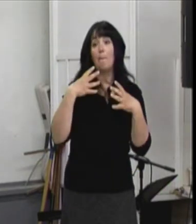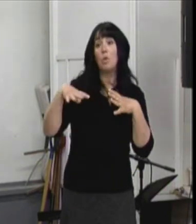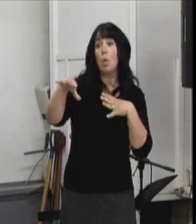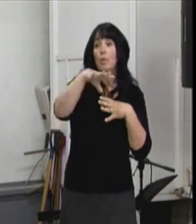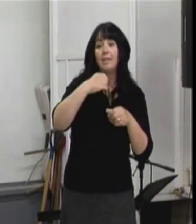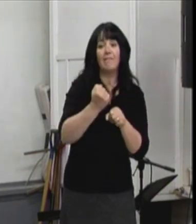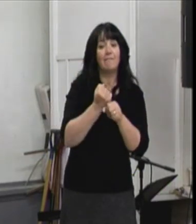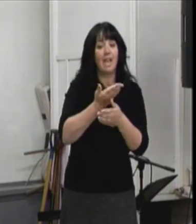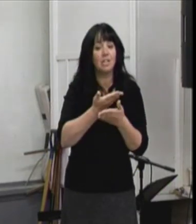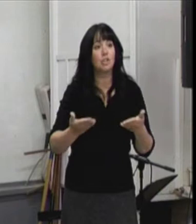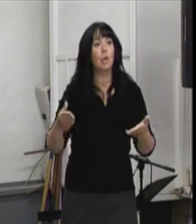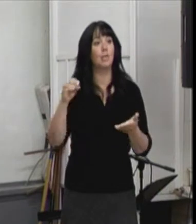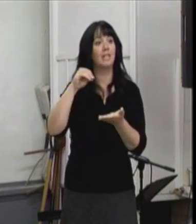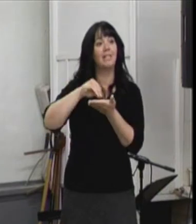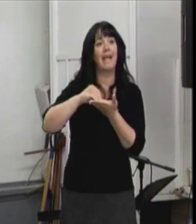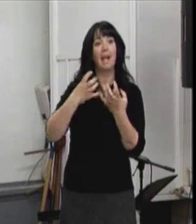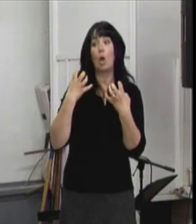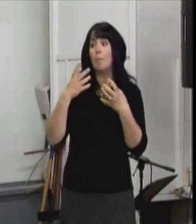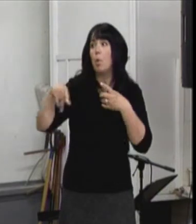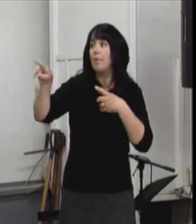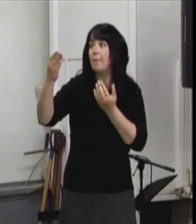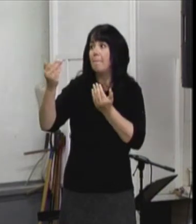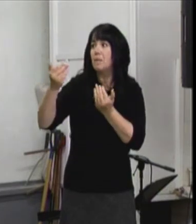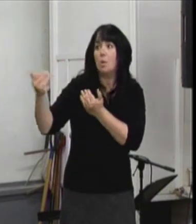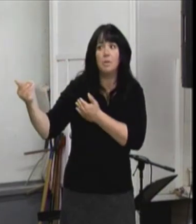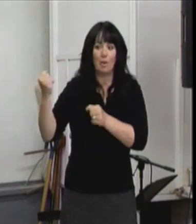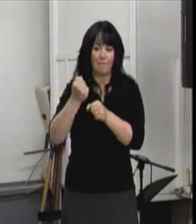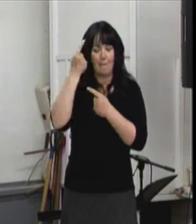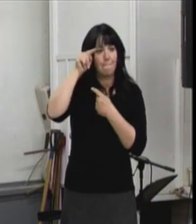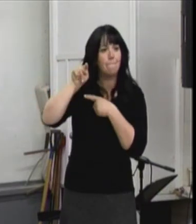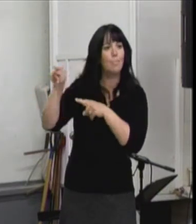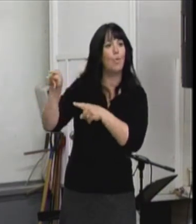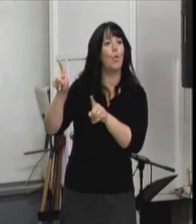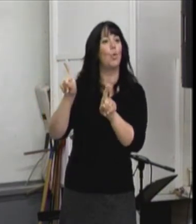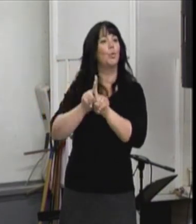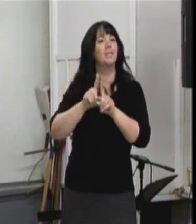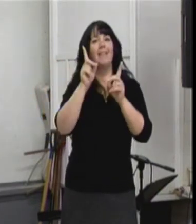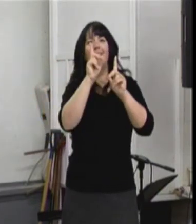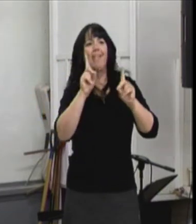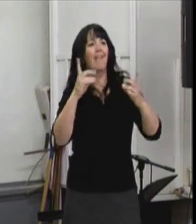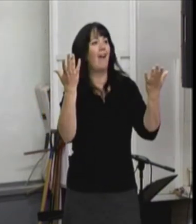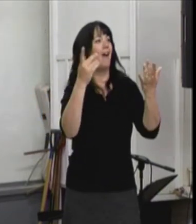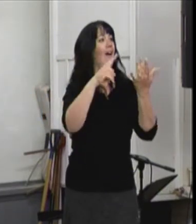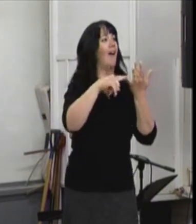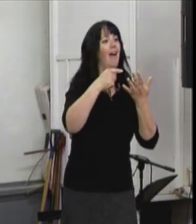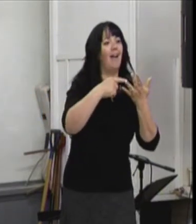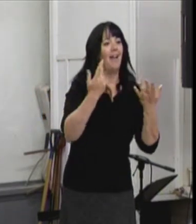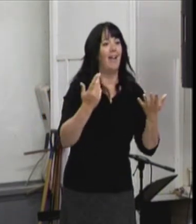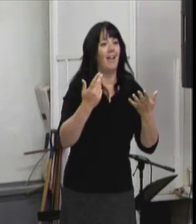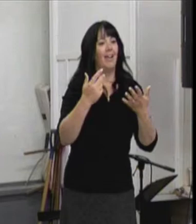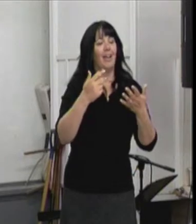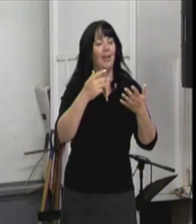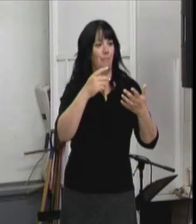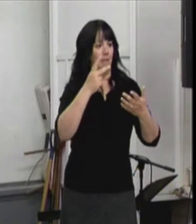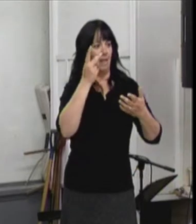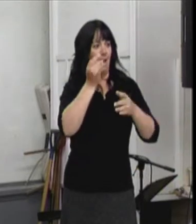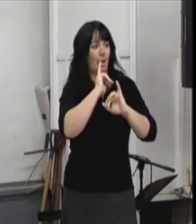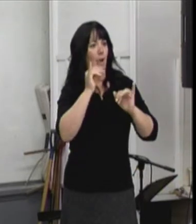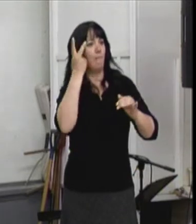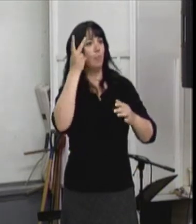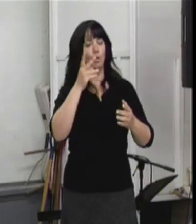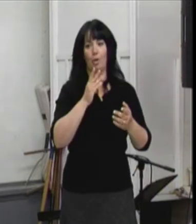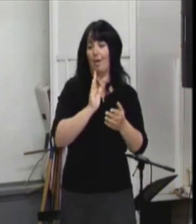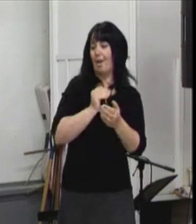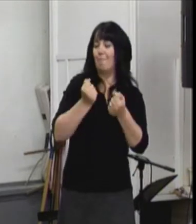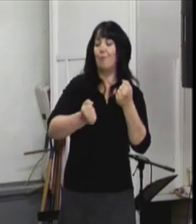à faire des choses que la communauté a besoin. On fait de l'artisanat. C'est merveilleux pour eux autres de voir qu'ils vont passer dans une